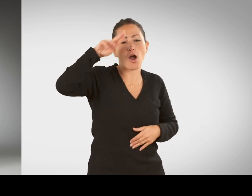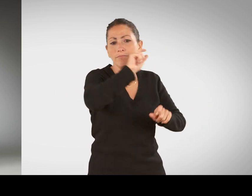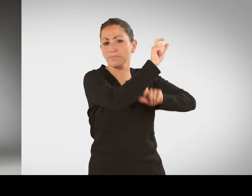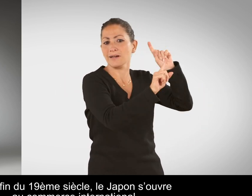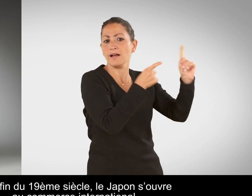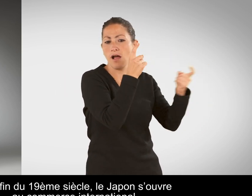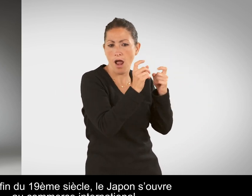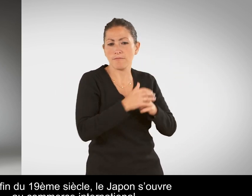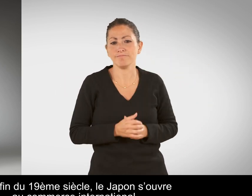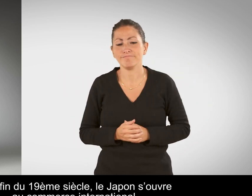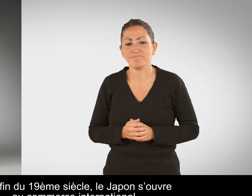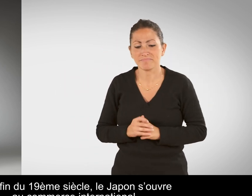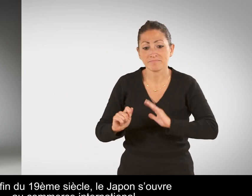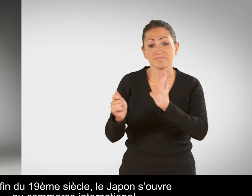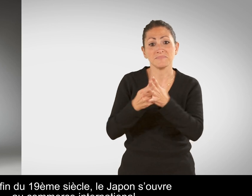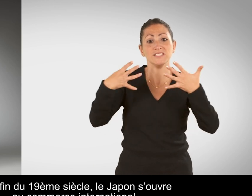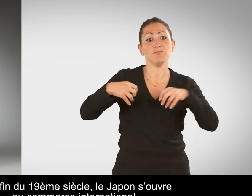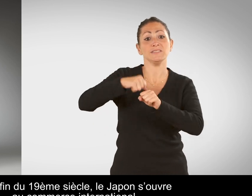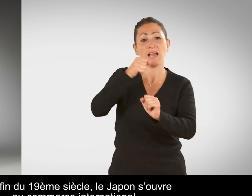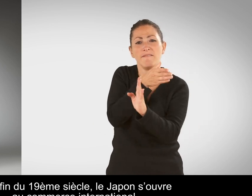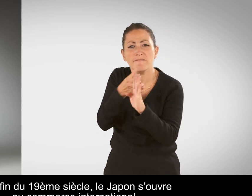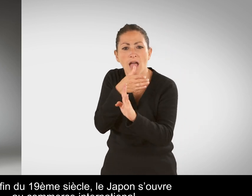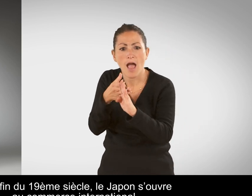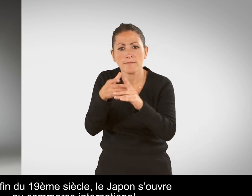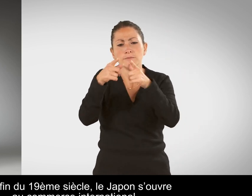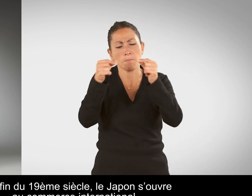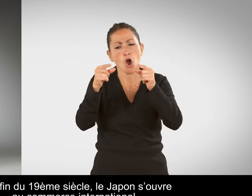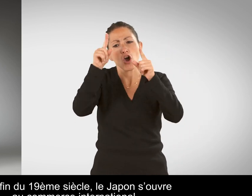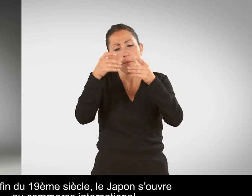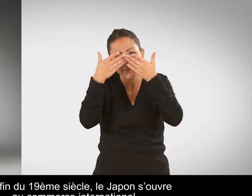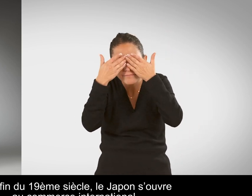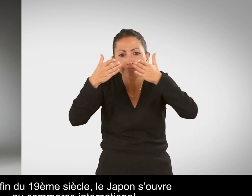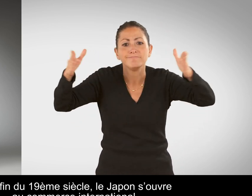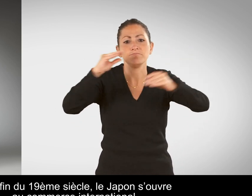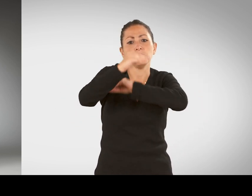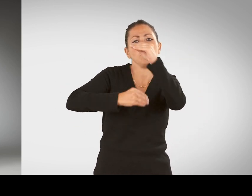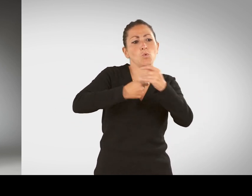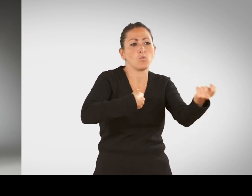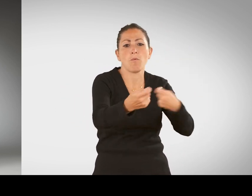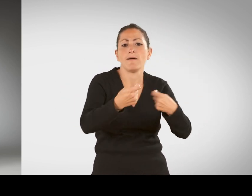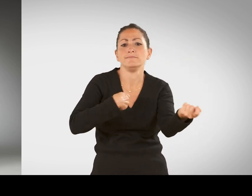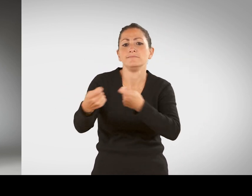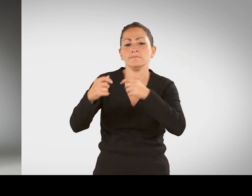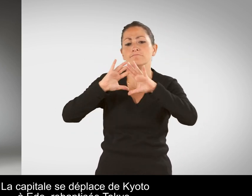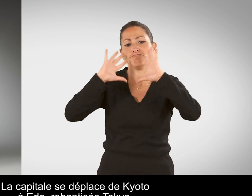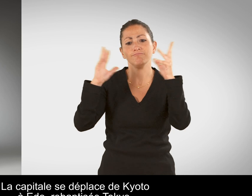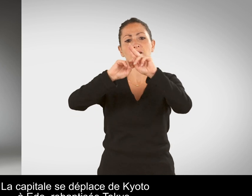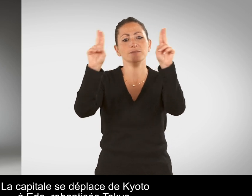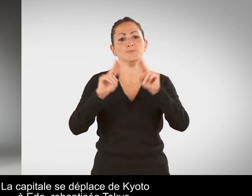A la fin du XIXe siècle, le Japon s'ouvre au commerce international La capitale se